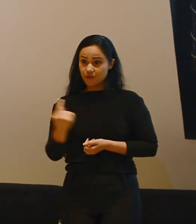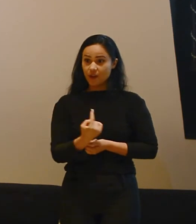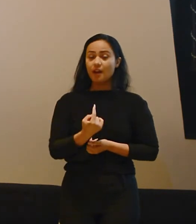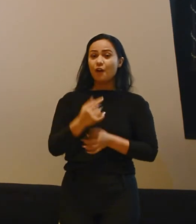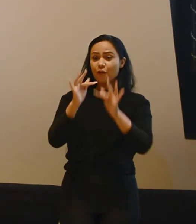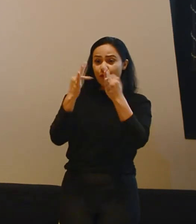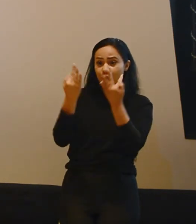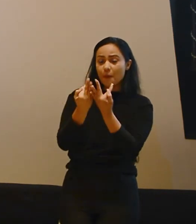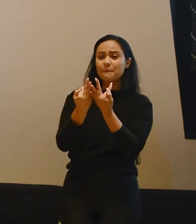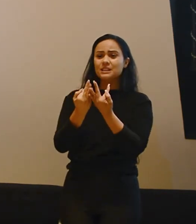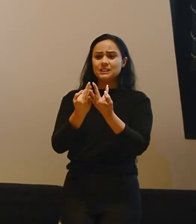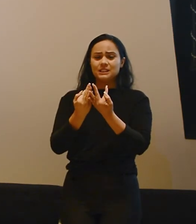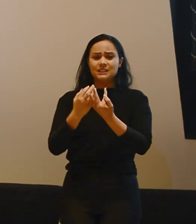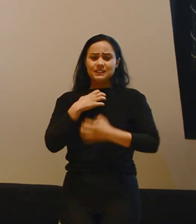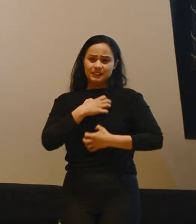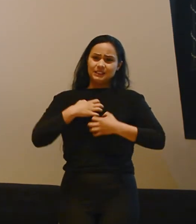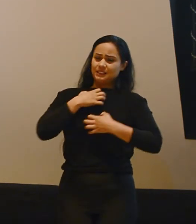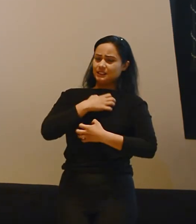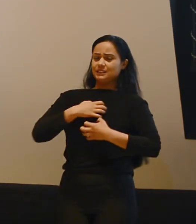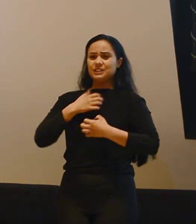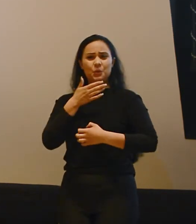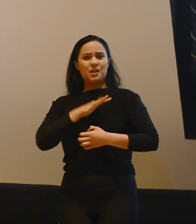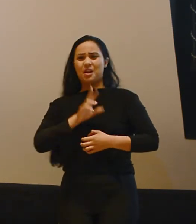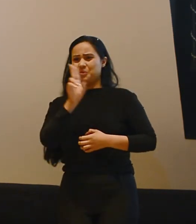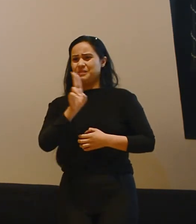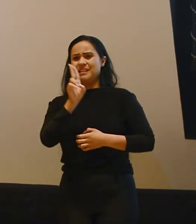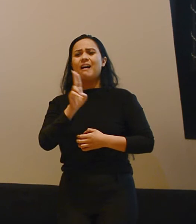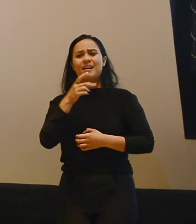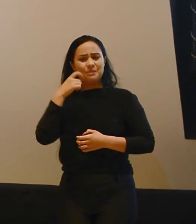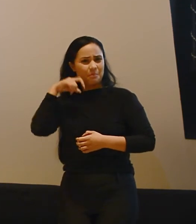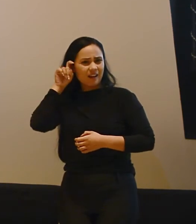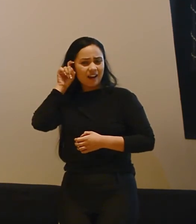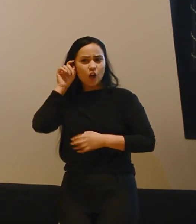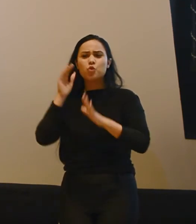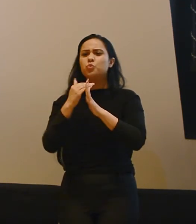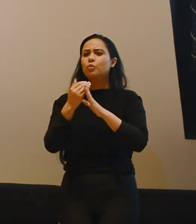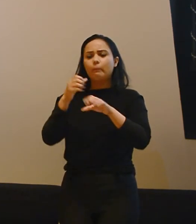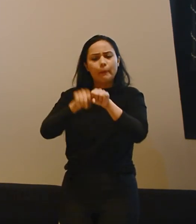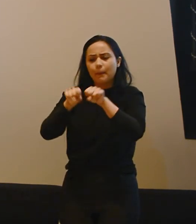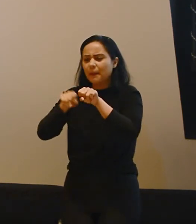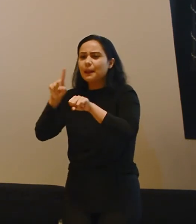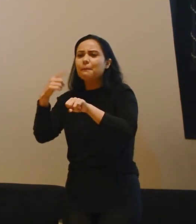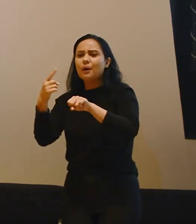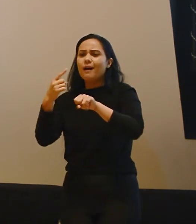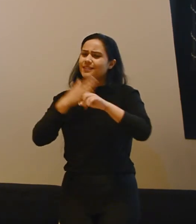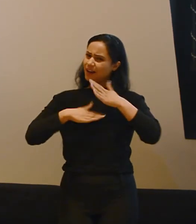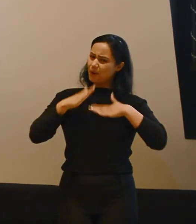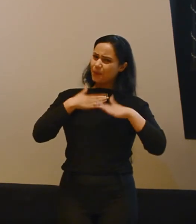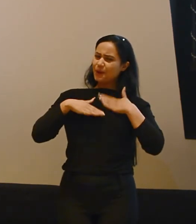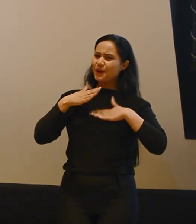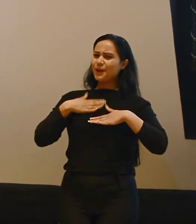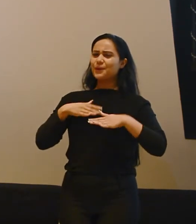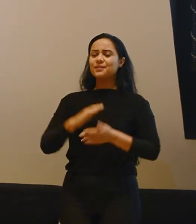assim, a família muito angustiada, né? O pai não queria muito que ela usasse o aparelho, mas tudo isso foi desconstruído quando ela levou isso de uma maneira super